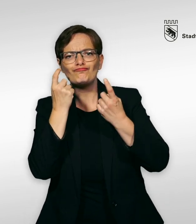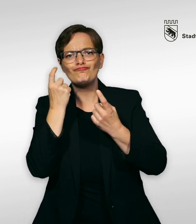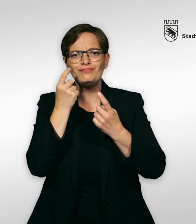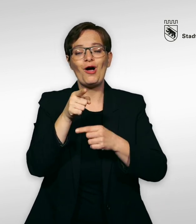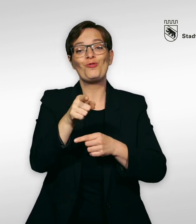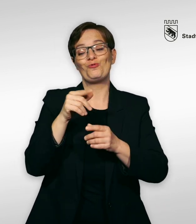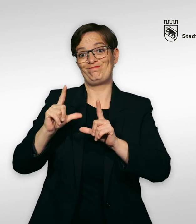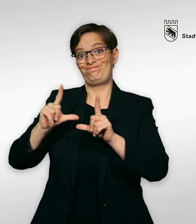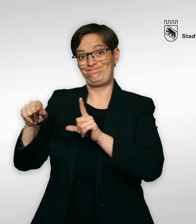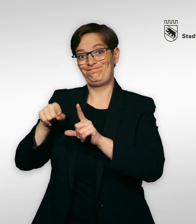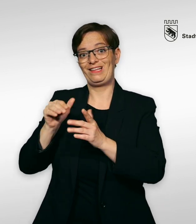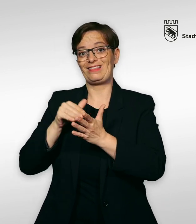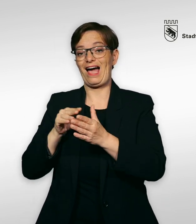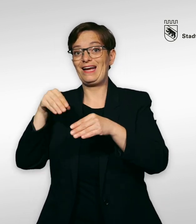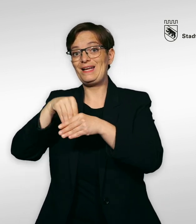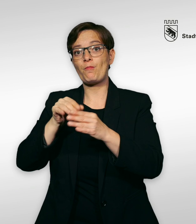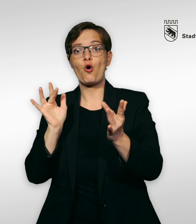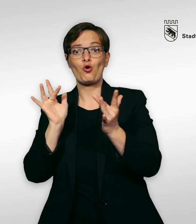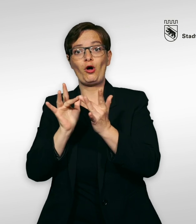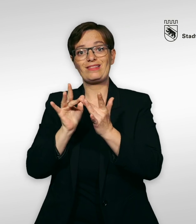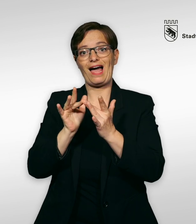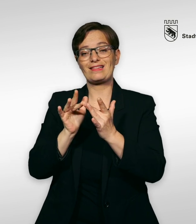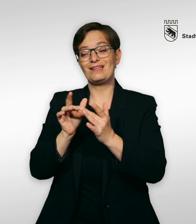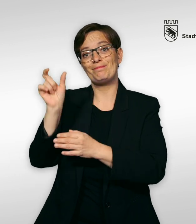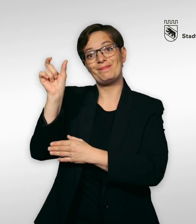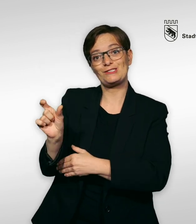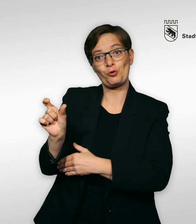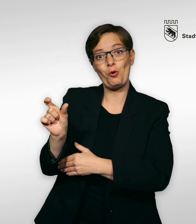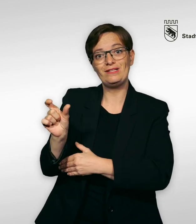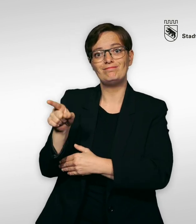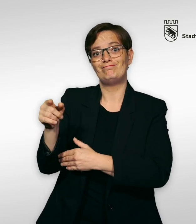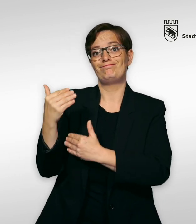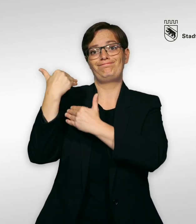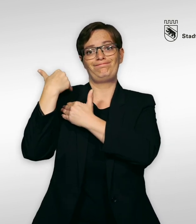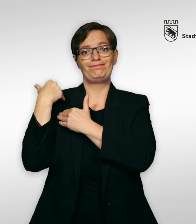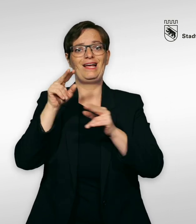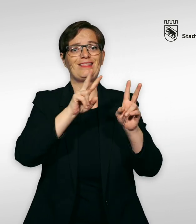Piktogramm die Kontaktangaben einer Ansprechperson, die für das Thema barrierefreie Zugänglichkeit verantwortlich ist.